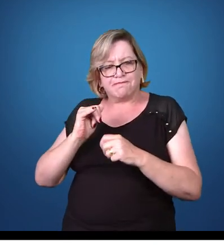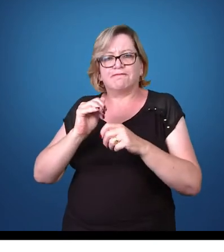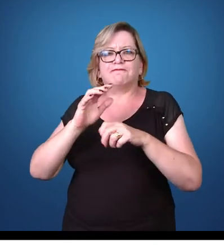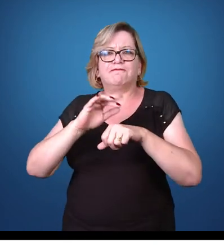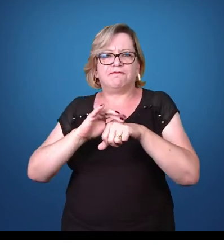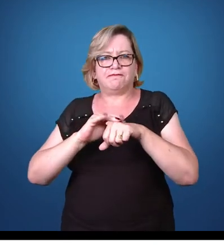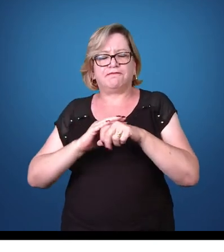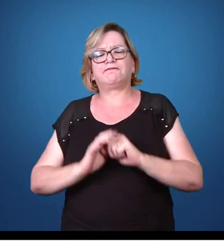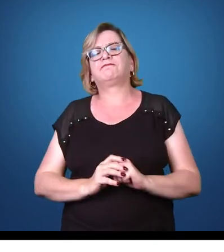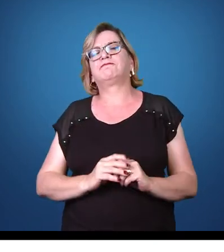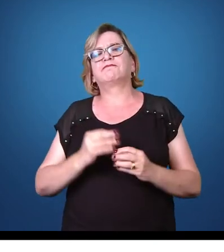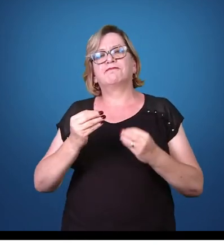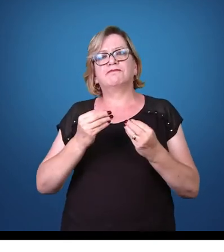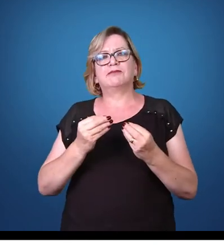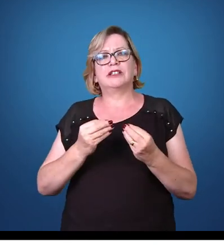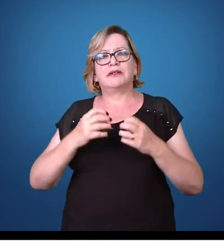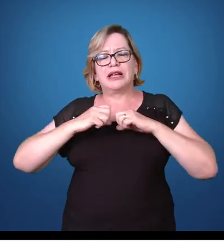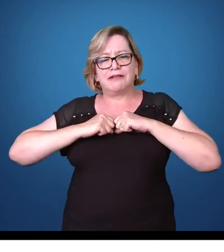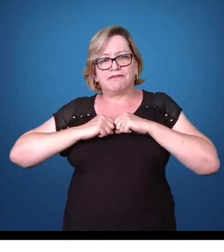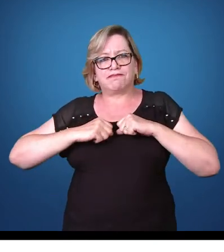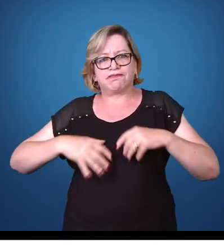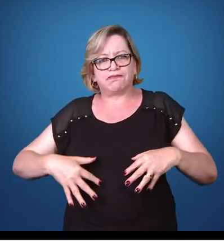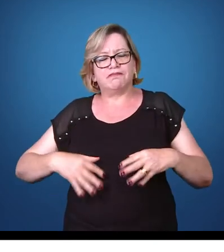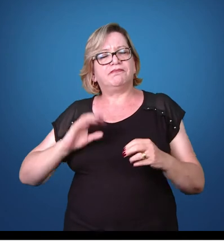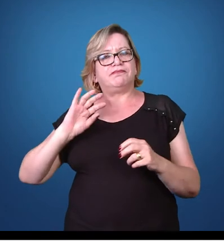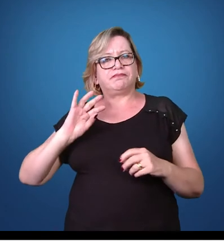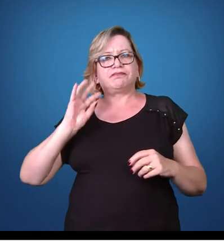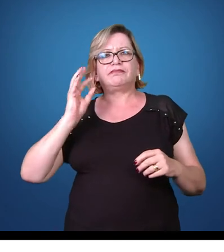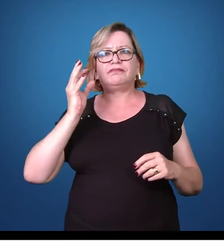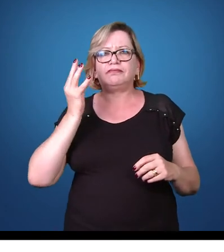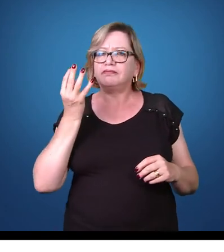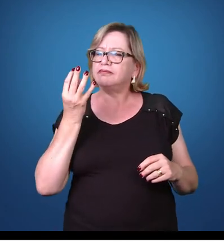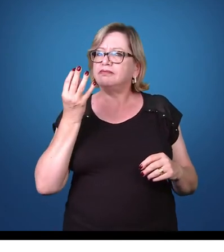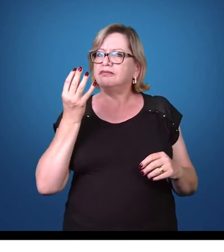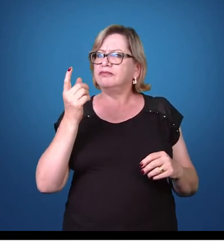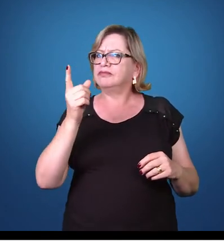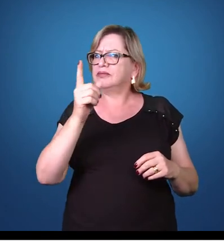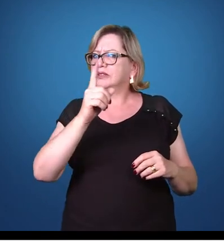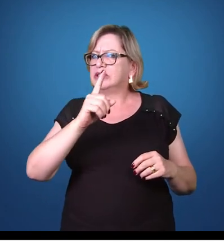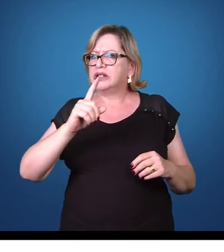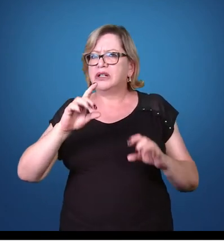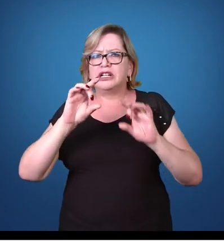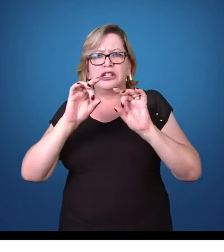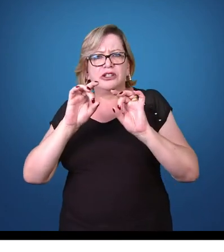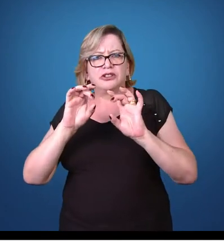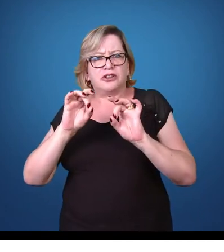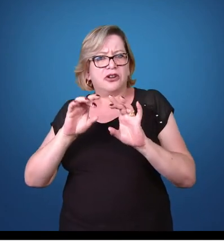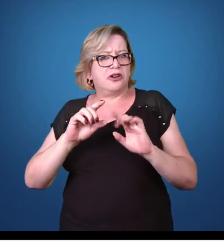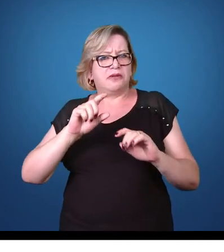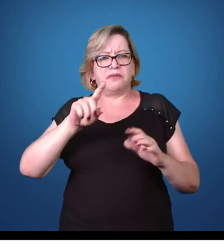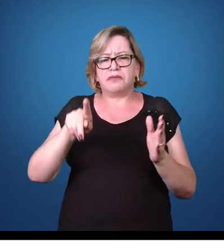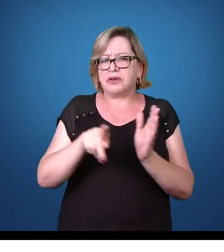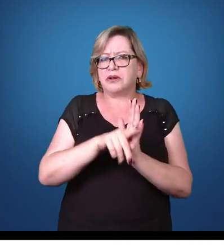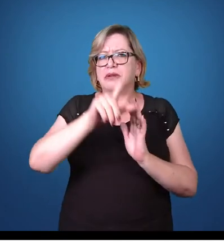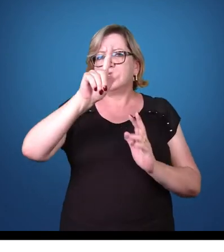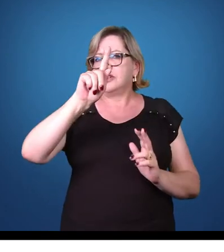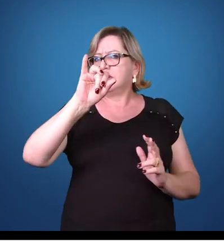parasita. Lembrando que essa diarreia do viajante, ela não é exclusiva de giardialâmbia.